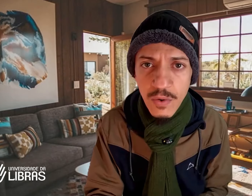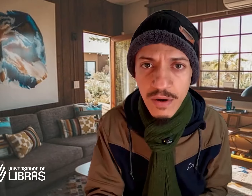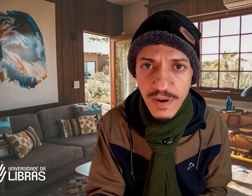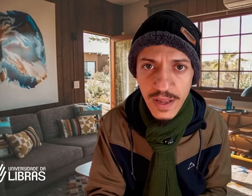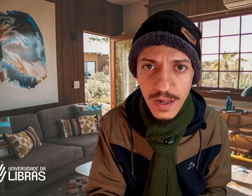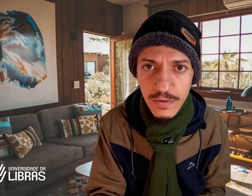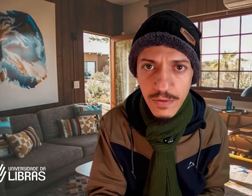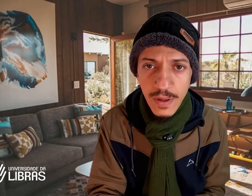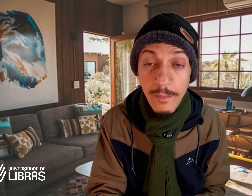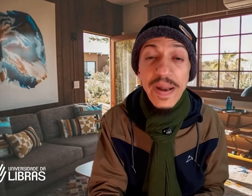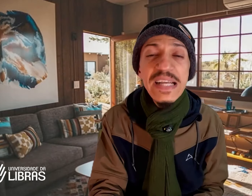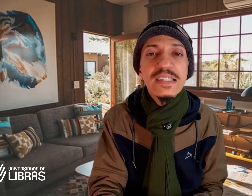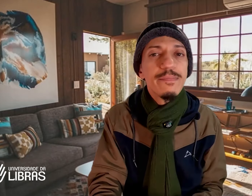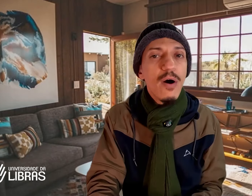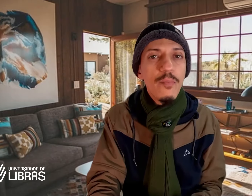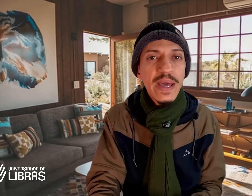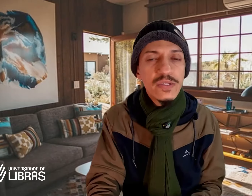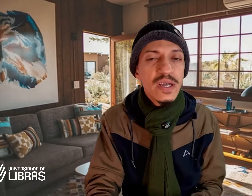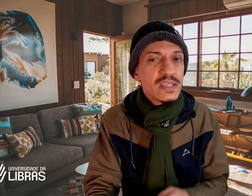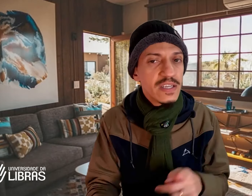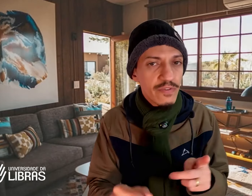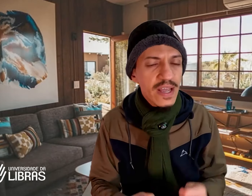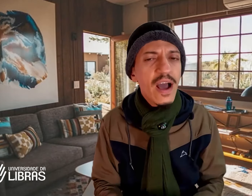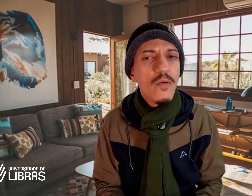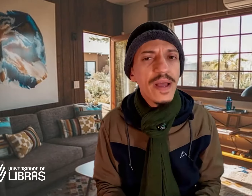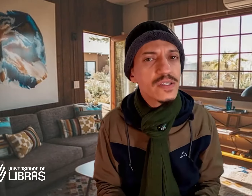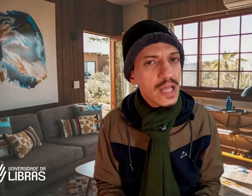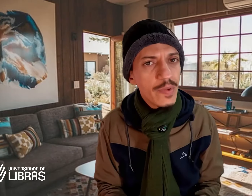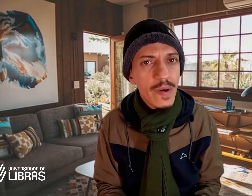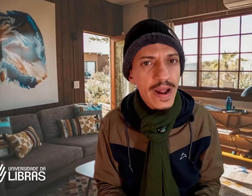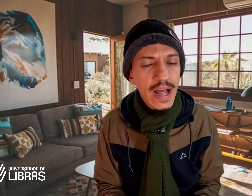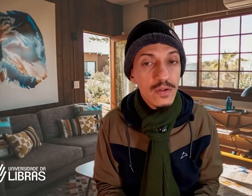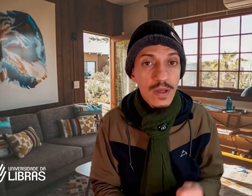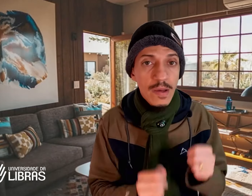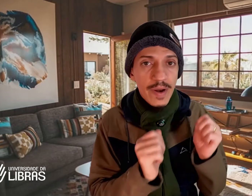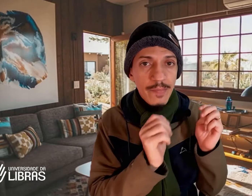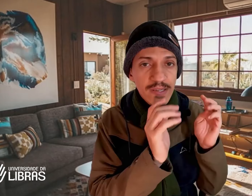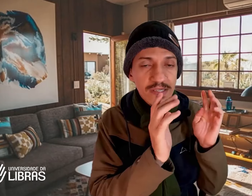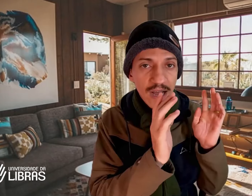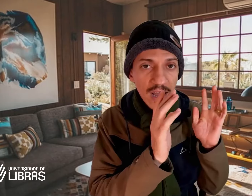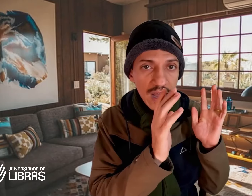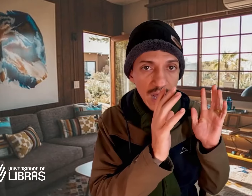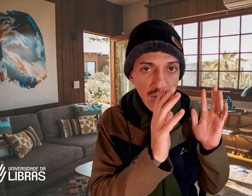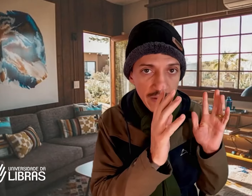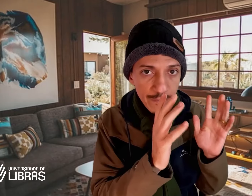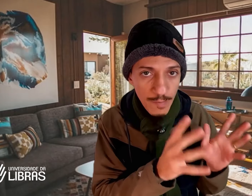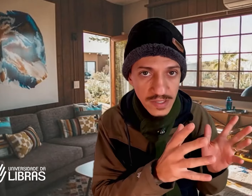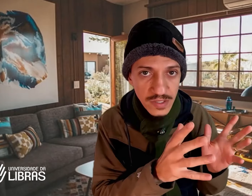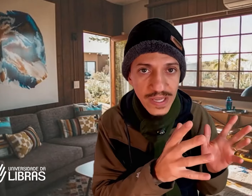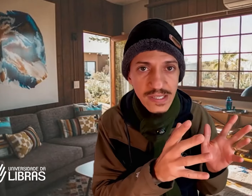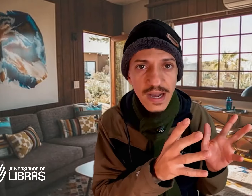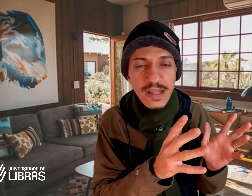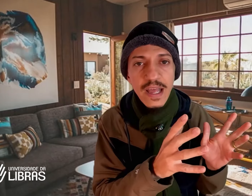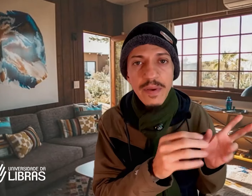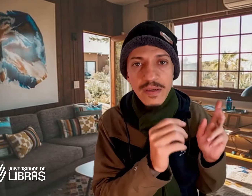avaliando? Principalmente, se você realmente está preparado para passar informações acadêmicas,